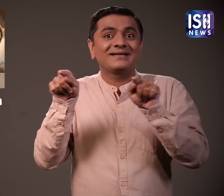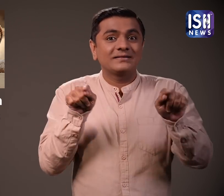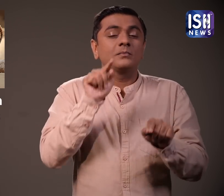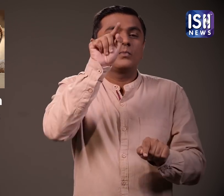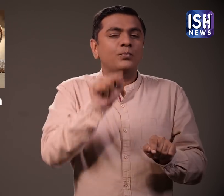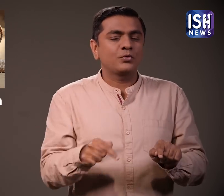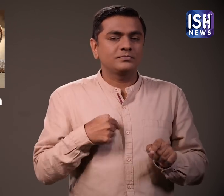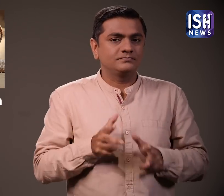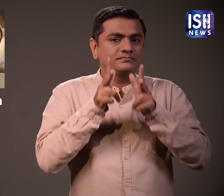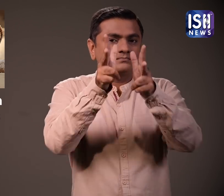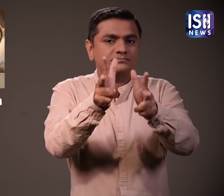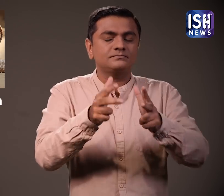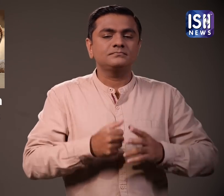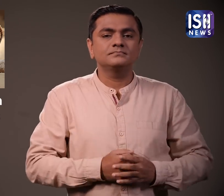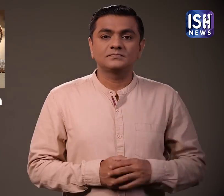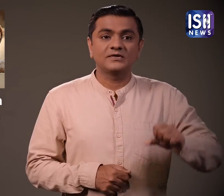मैं आपको इन जानवरों के बारे में बताता हूँ